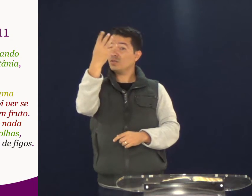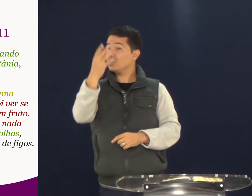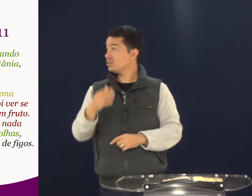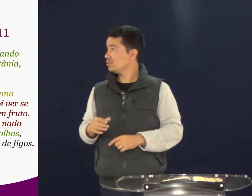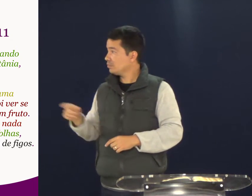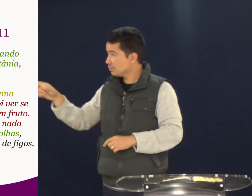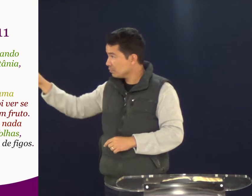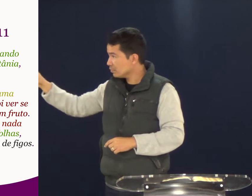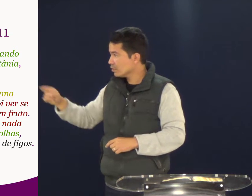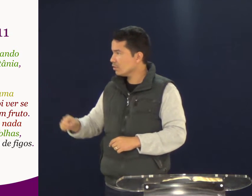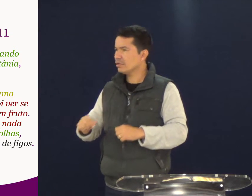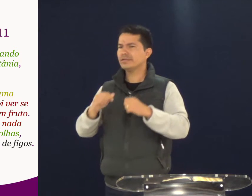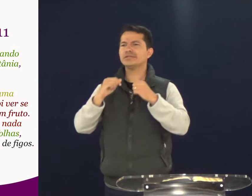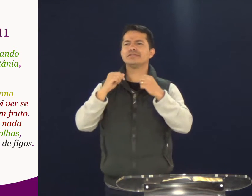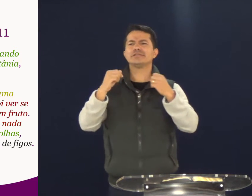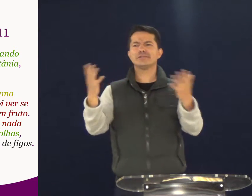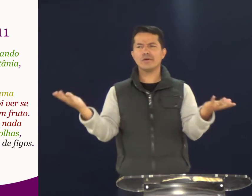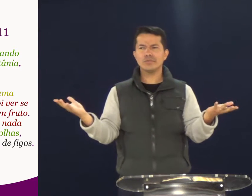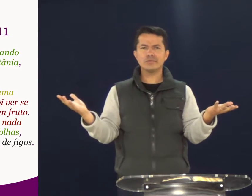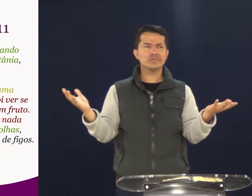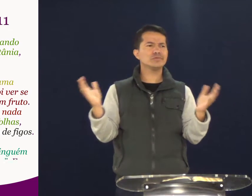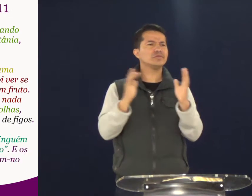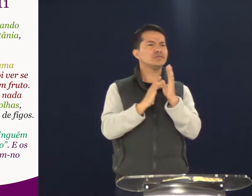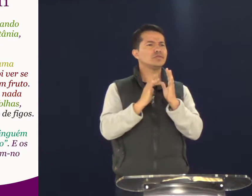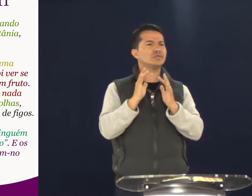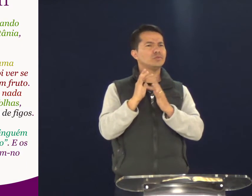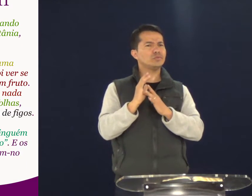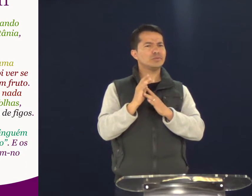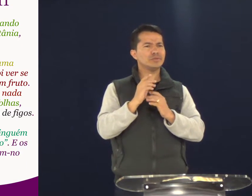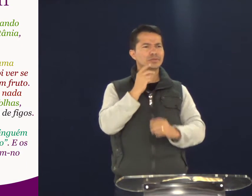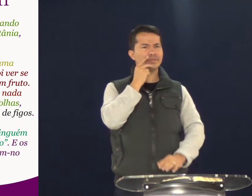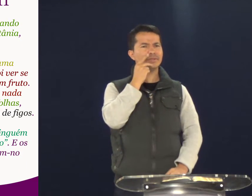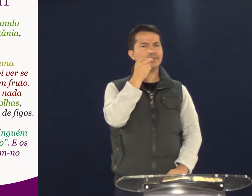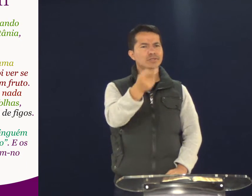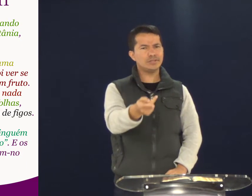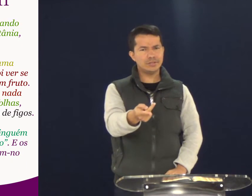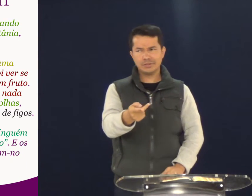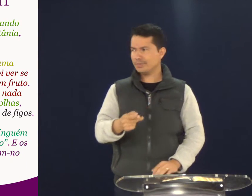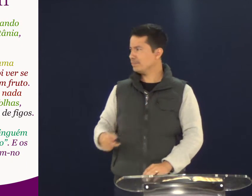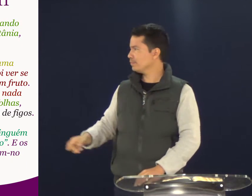Então, ali no versículo 14. Então, disse Jesus.